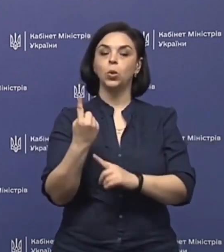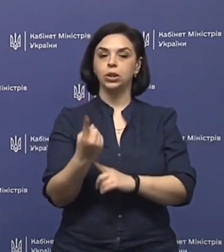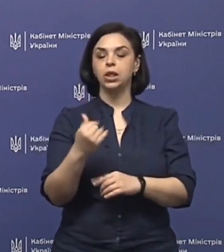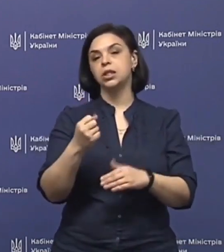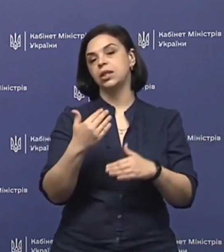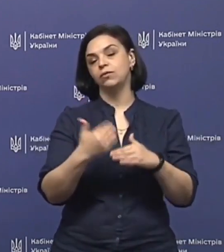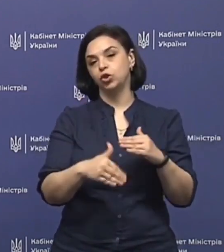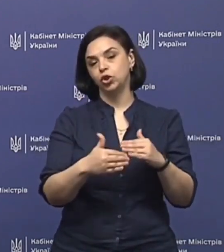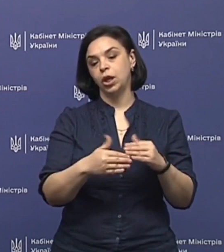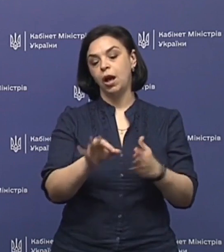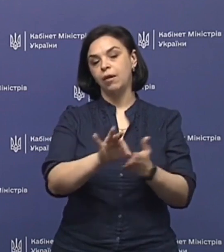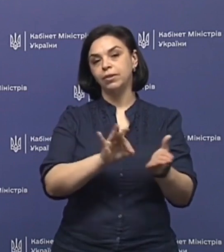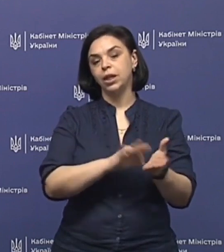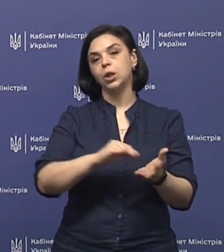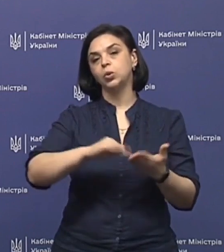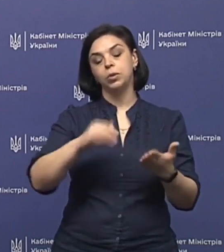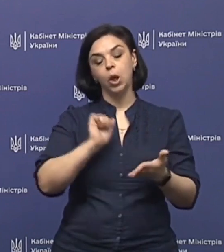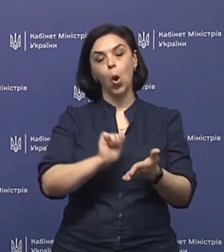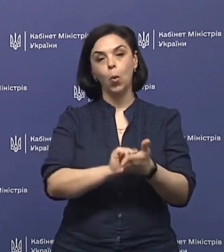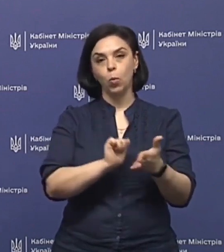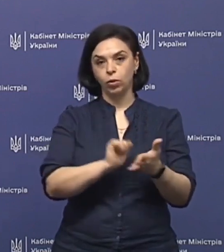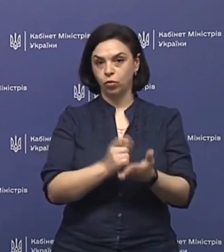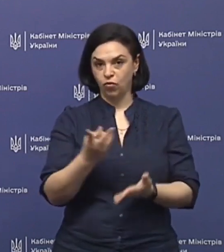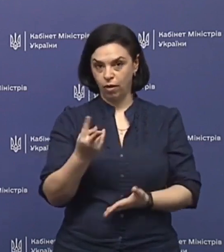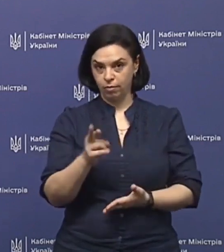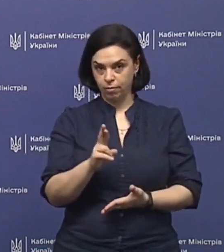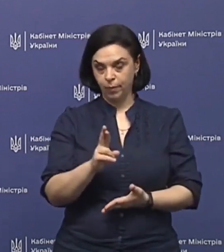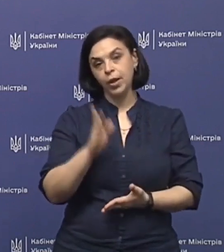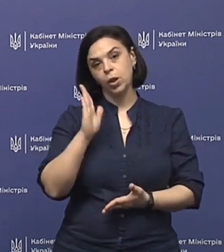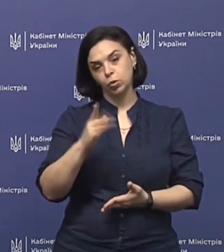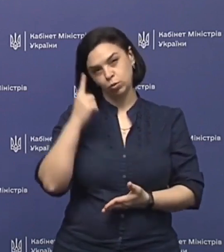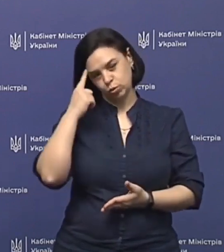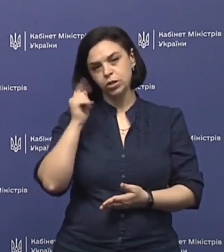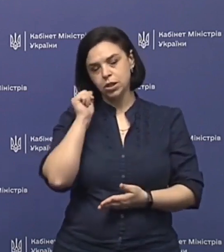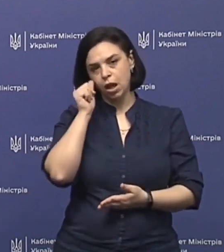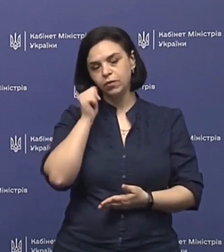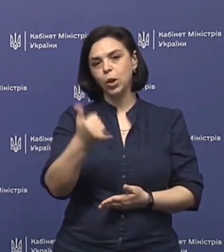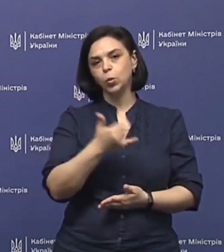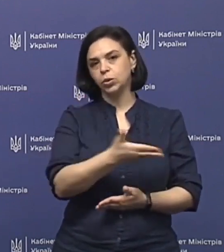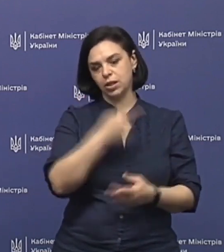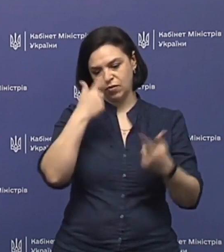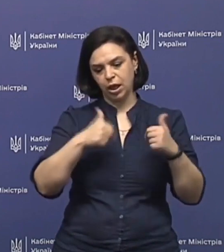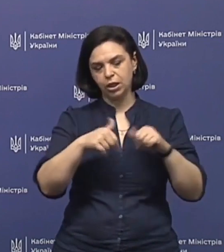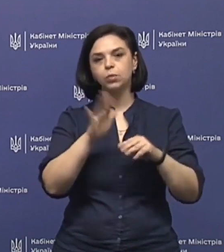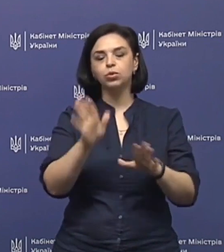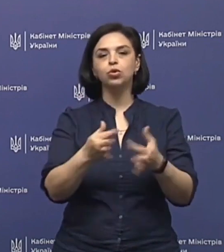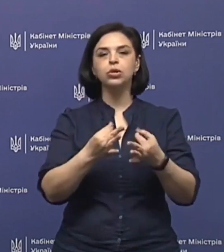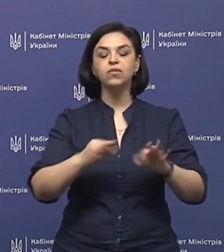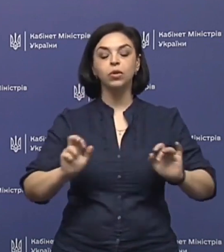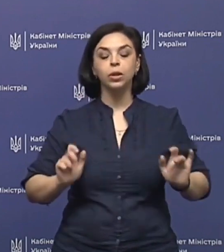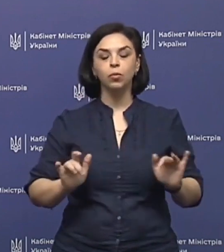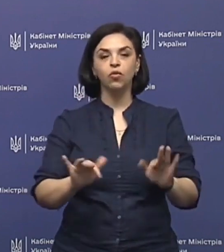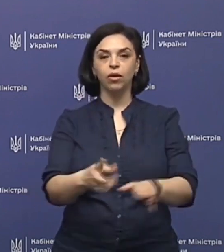і вже відразу після опублікування, думаю, що завтра в нас в країні будуть дозволені